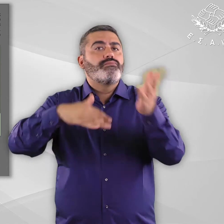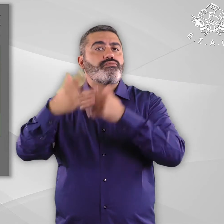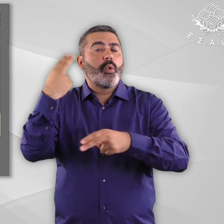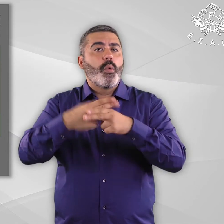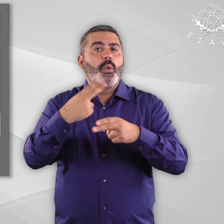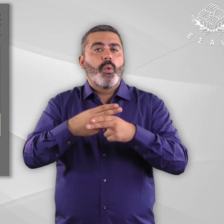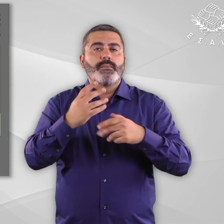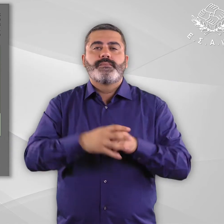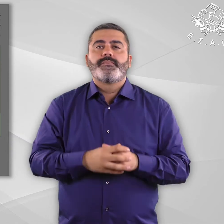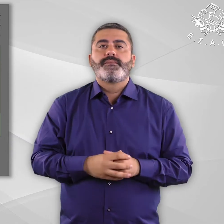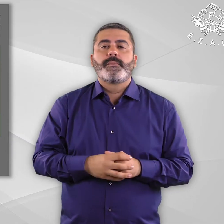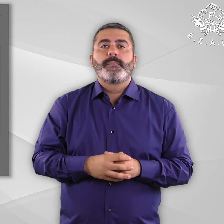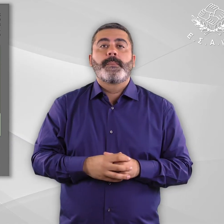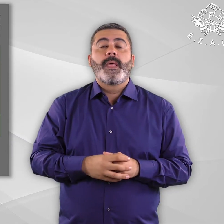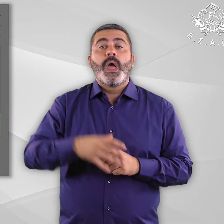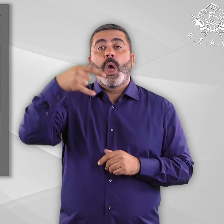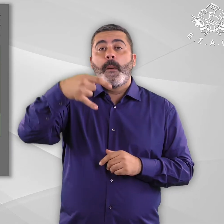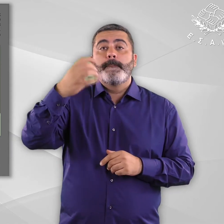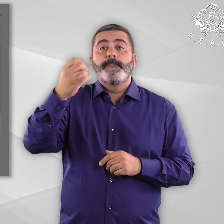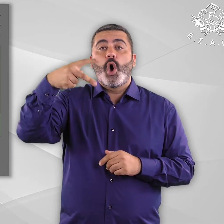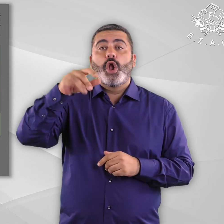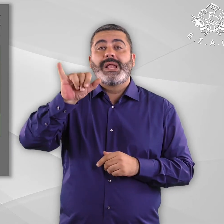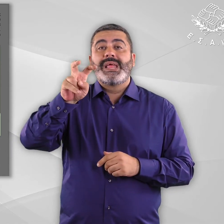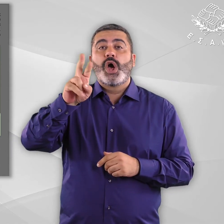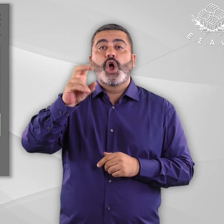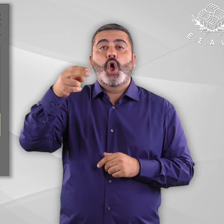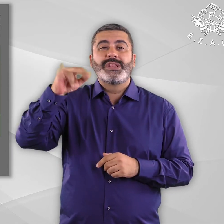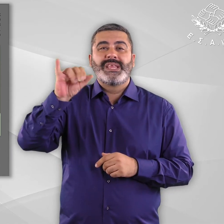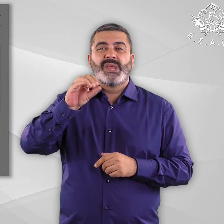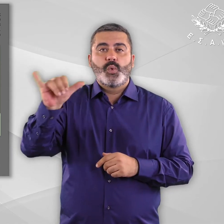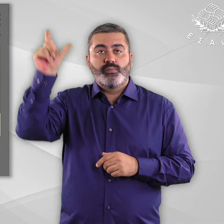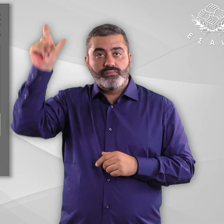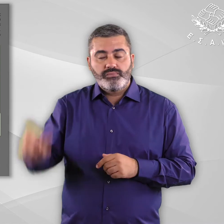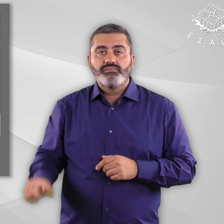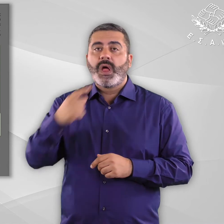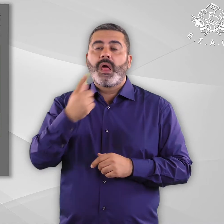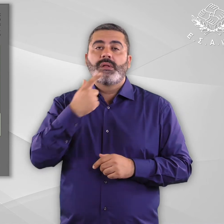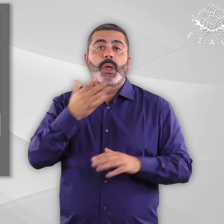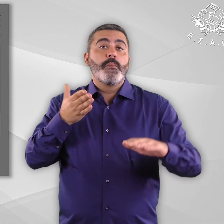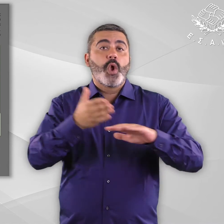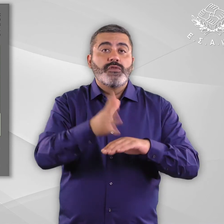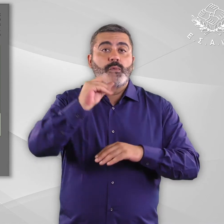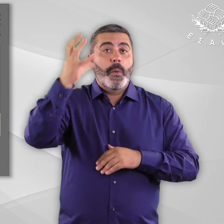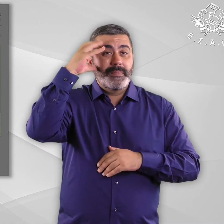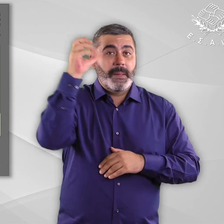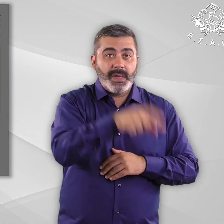εισαγωγικά η πρόσβαση και εξυπηρέτηση των αμέα σε μουσεία, πολιτιστικούς χώρους και μνημεία της Ελλάδας κλείνουν τα εισαγωγικά,